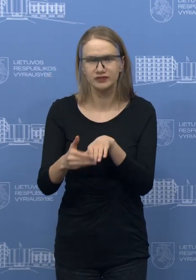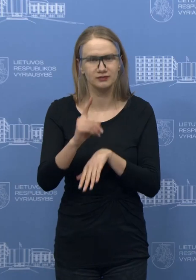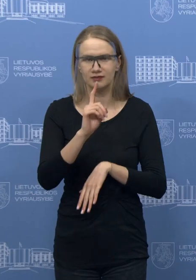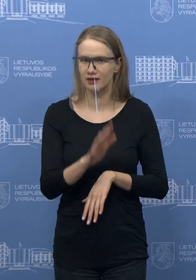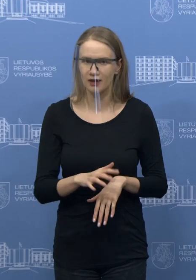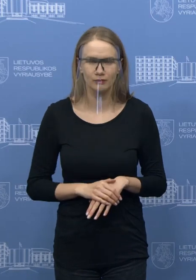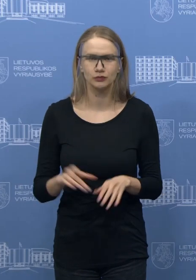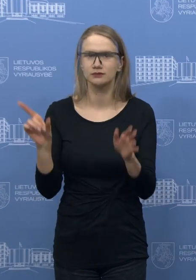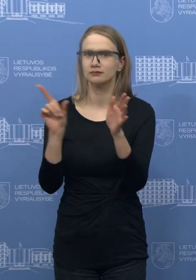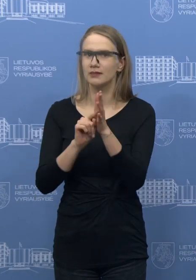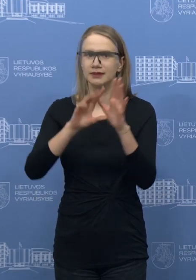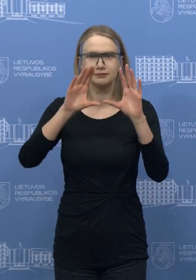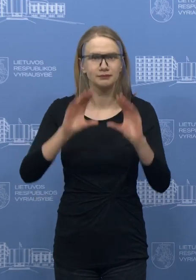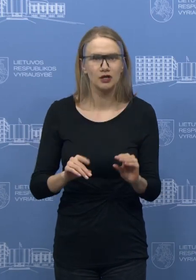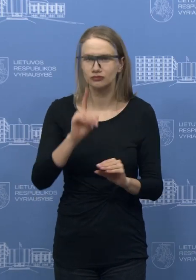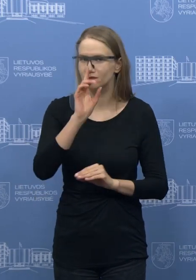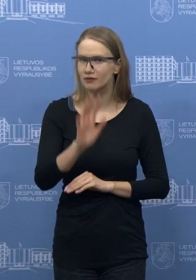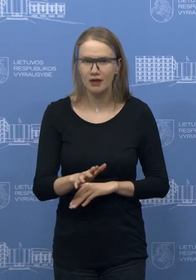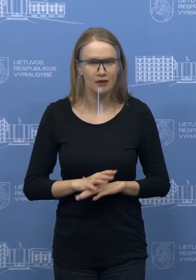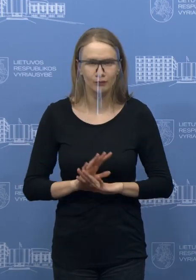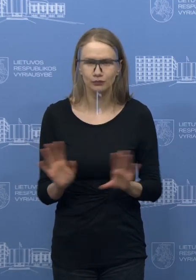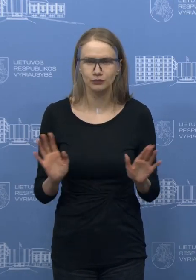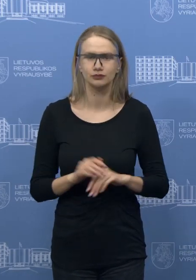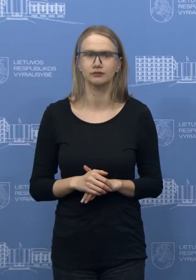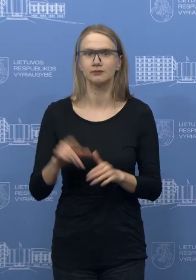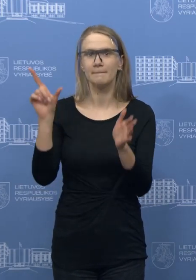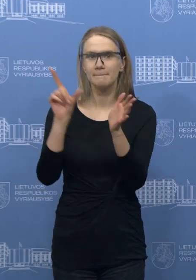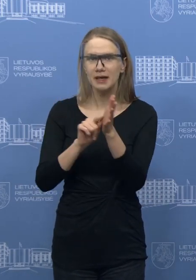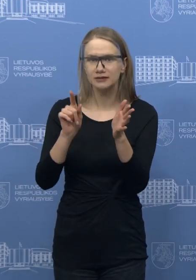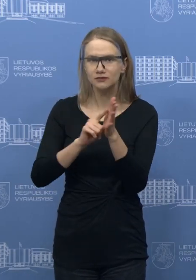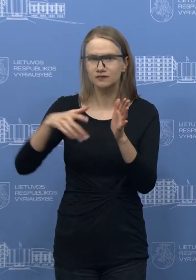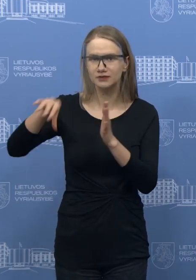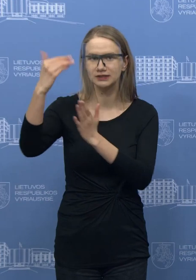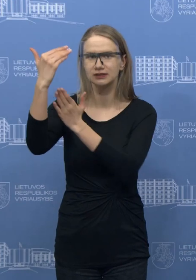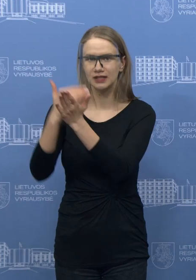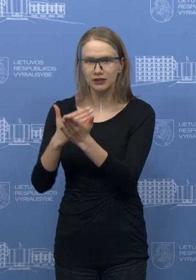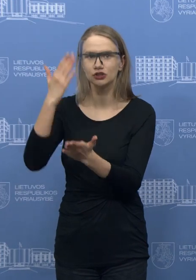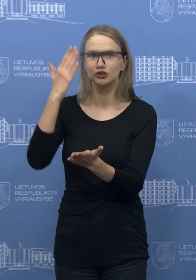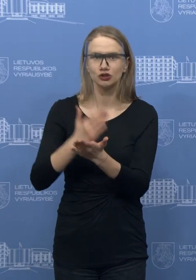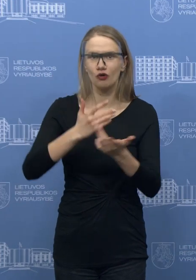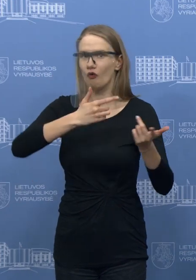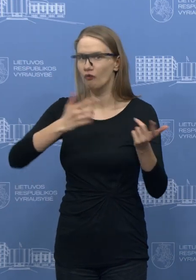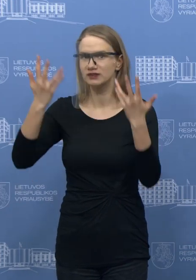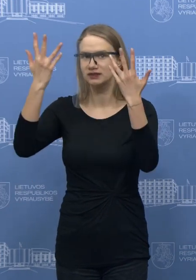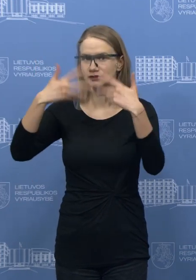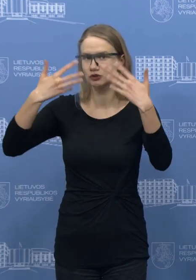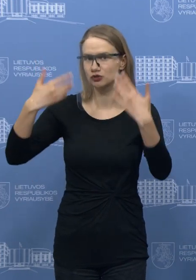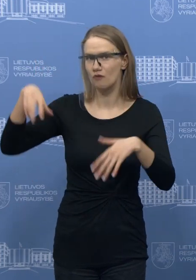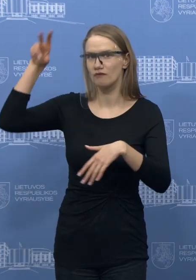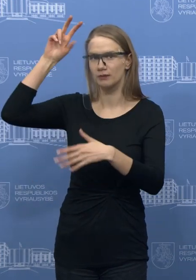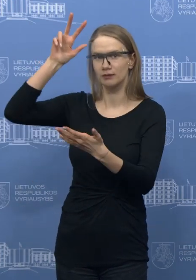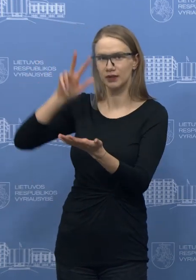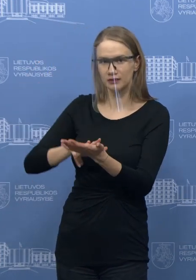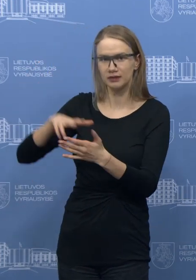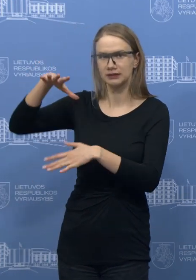mažinimas net nesvarstomas, dar daugiau pensijų įsipareigojami, kas susiję pagal formulę vyriausybės patvirtintą